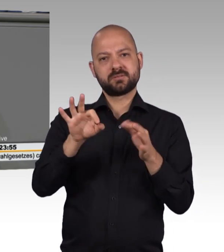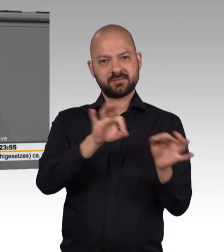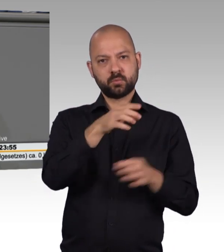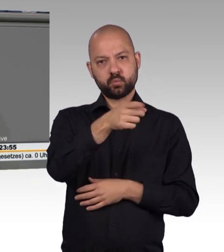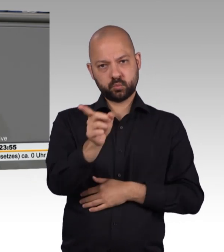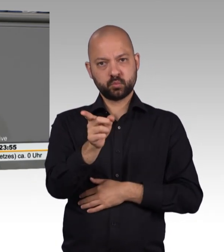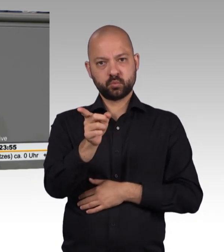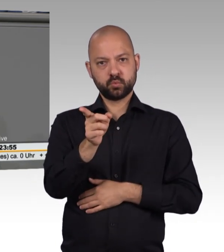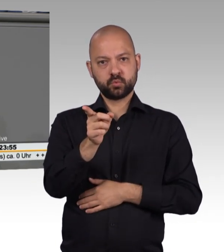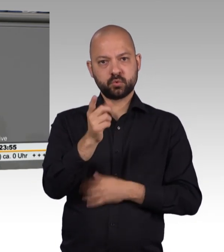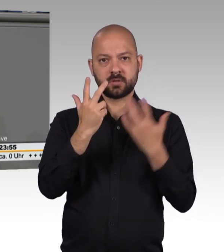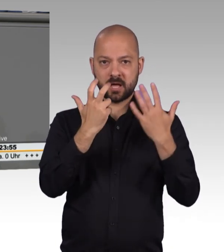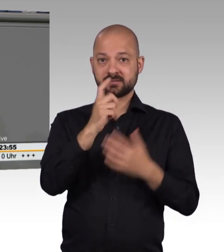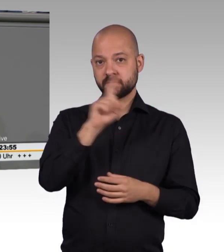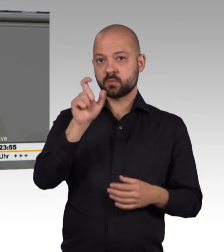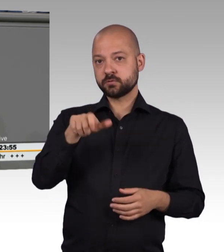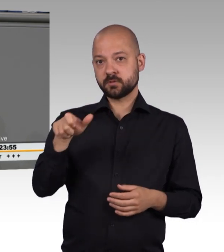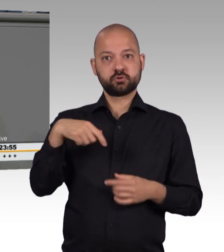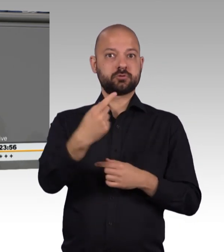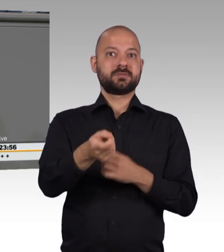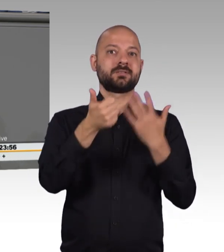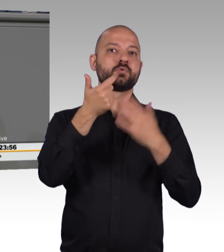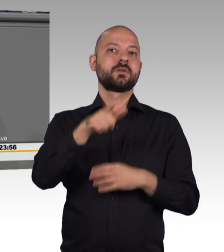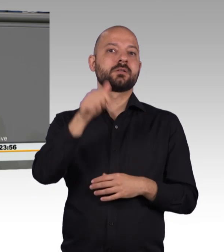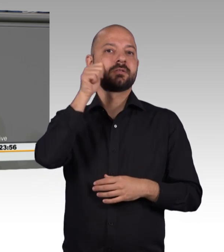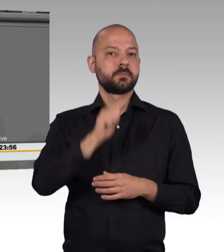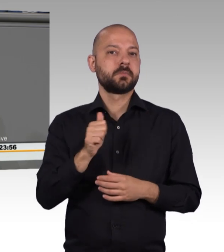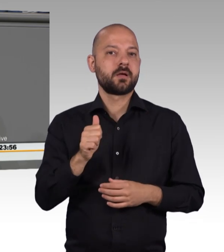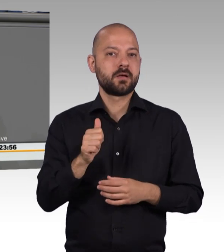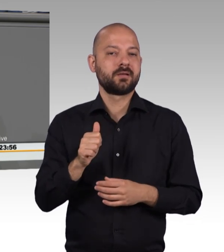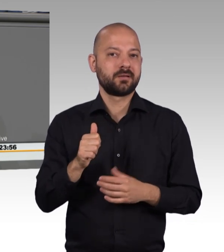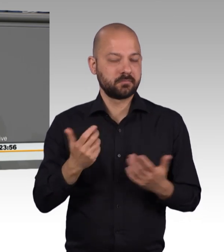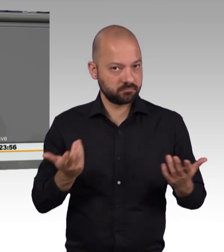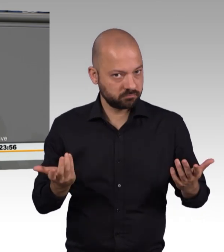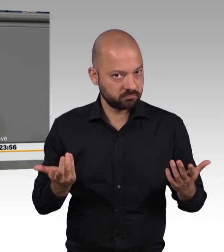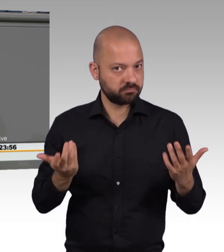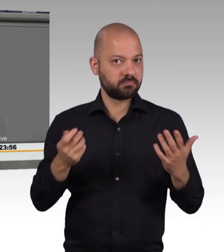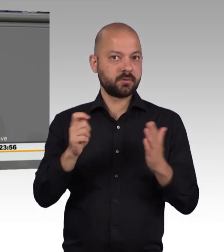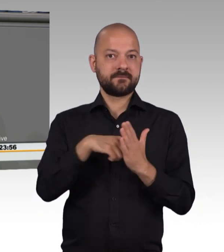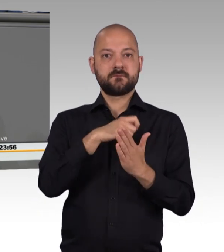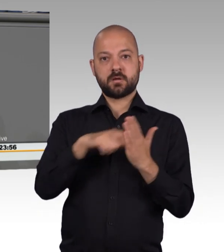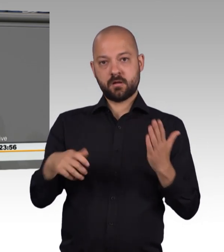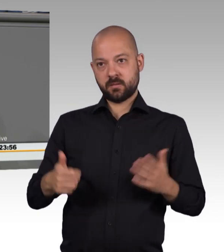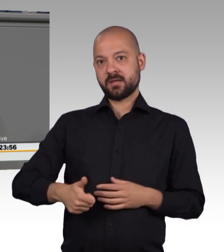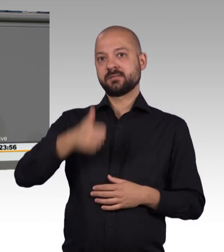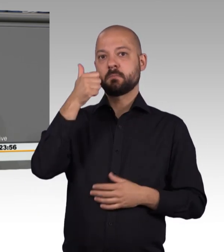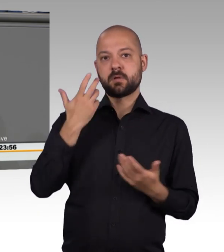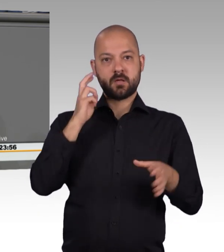Menschen werden am 26. Mai zum ersten Mal an der Europawahl teilnehmen können.